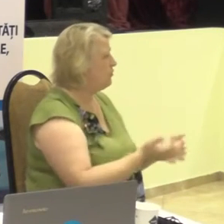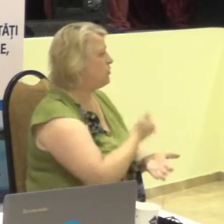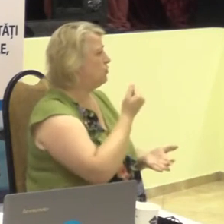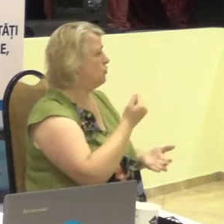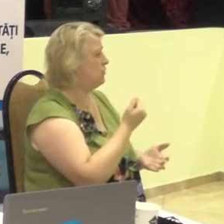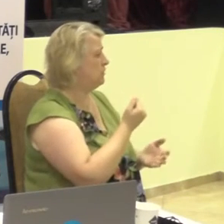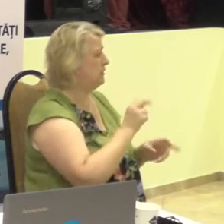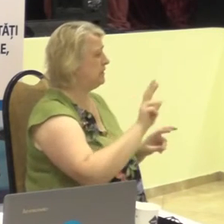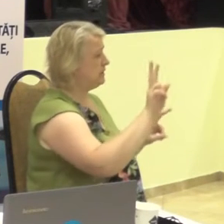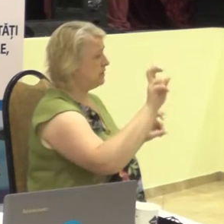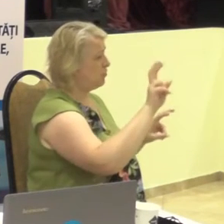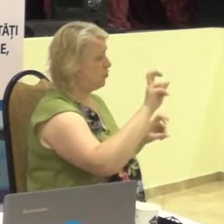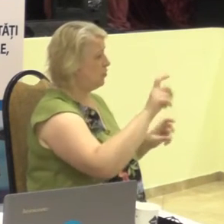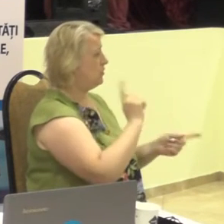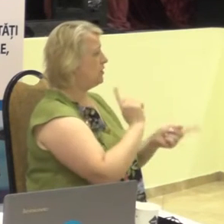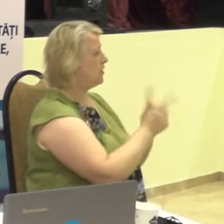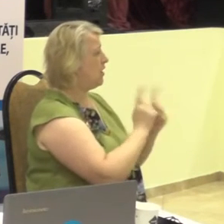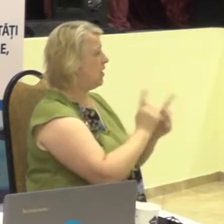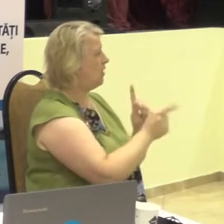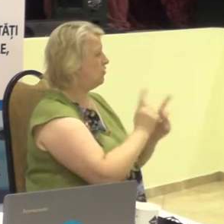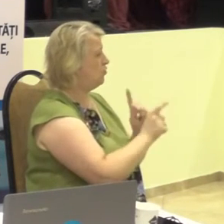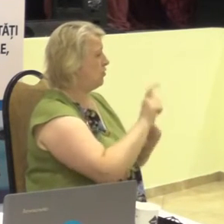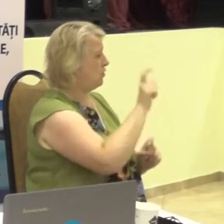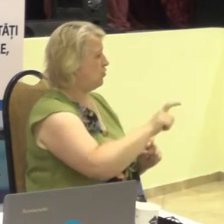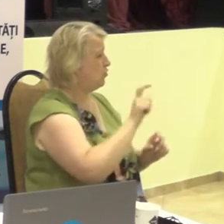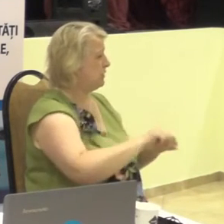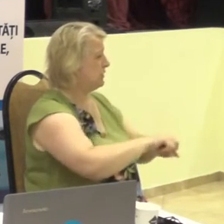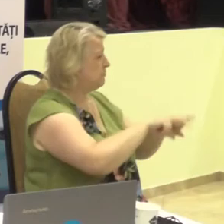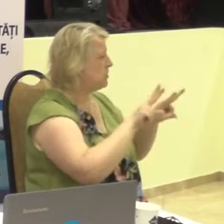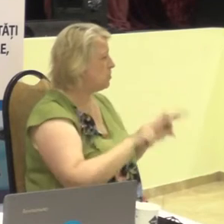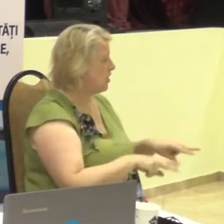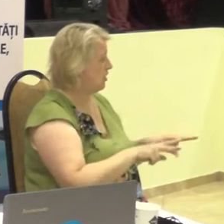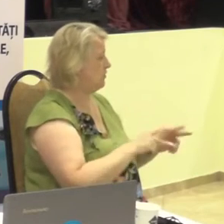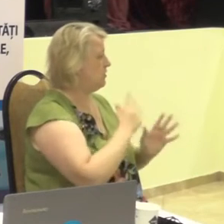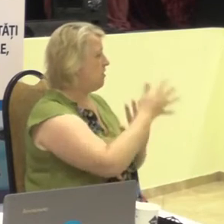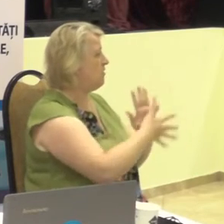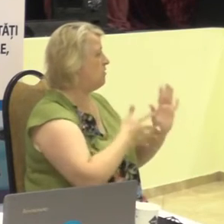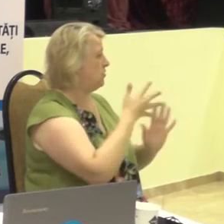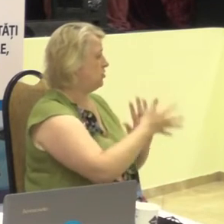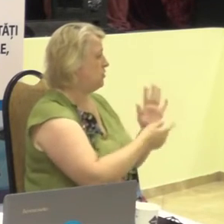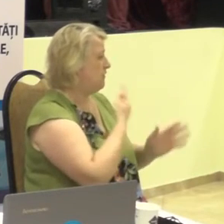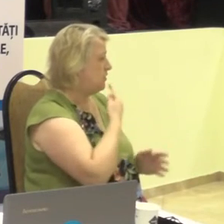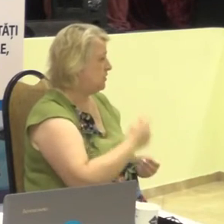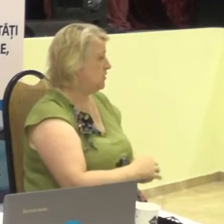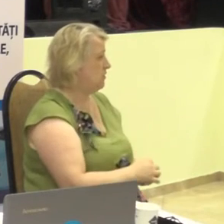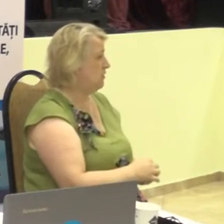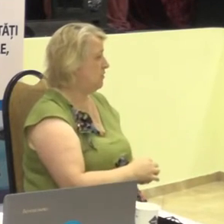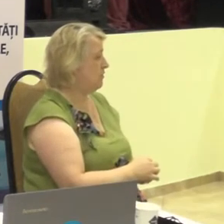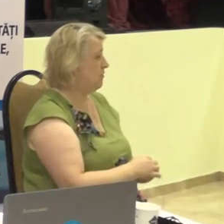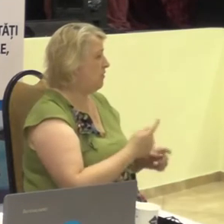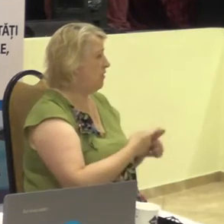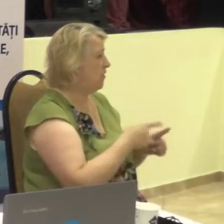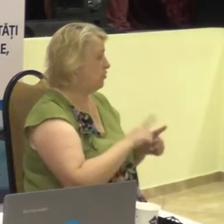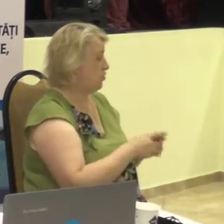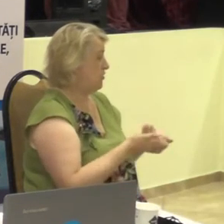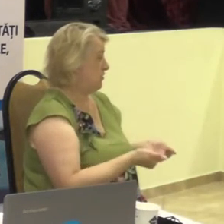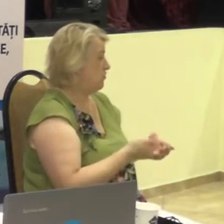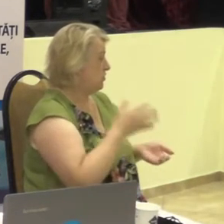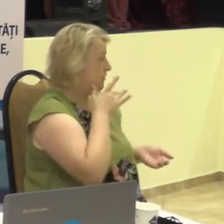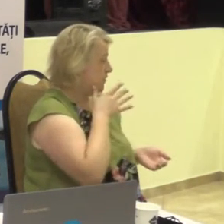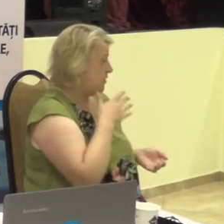statutul traducătorilor specializați în limbajul semelor. Care, în prezent,